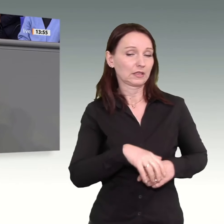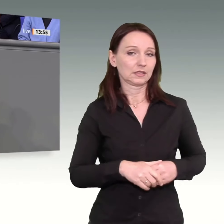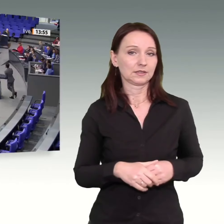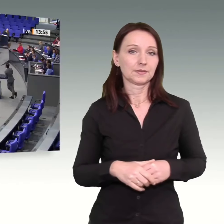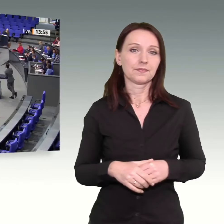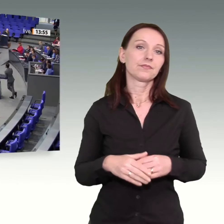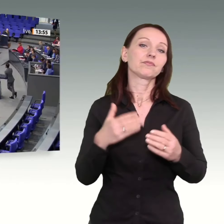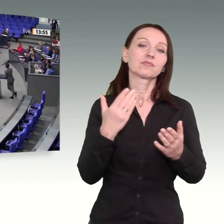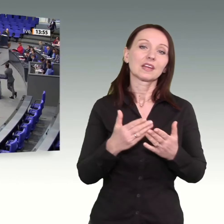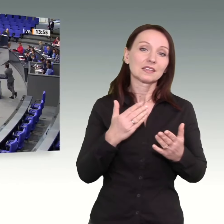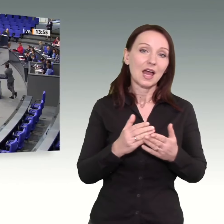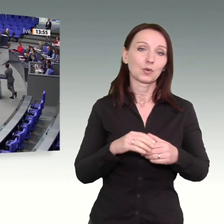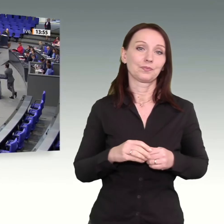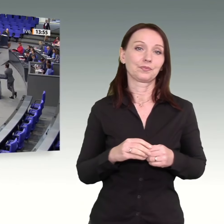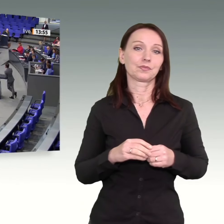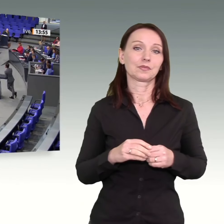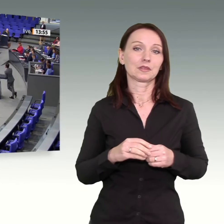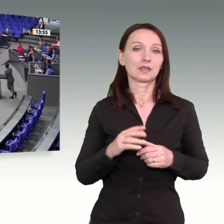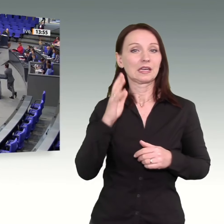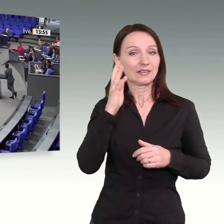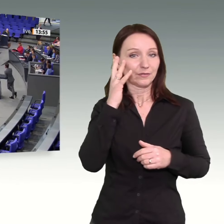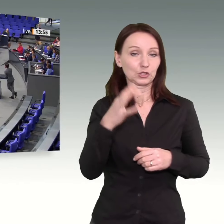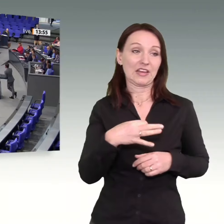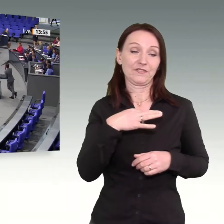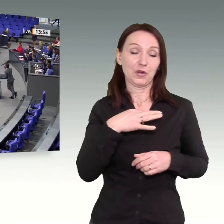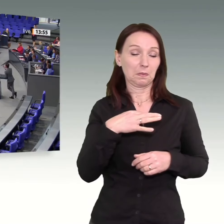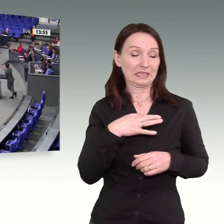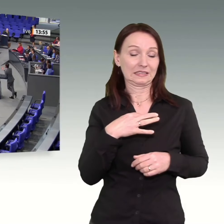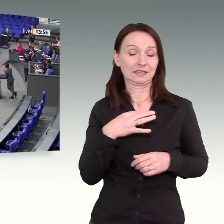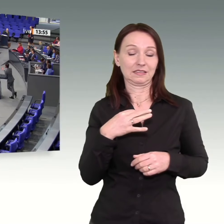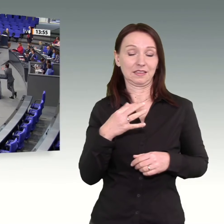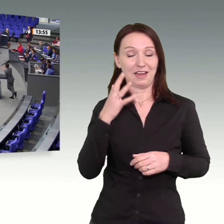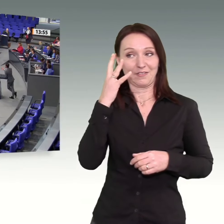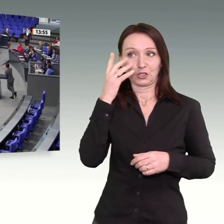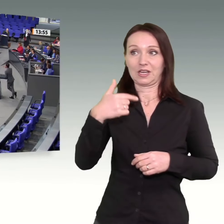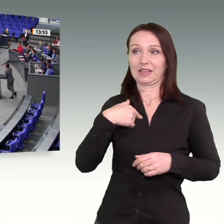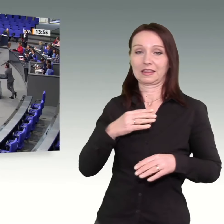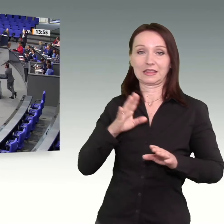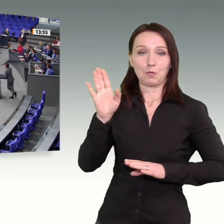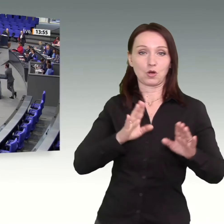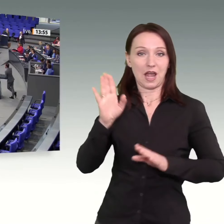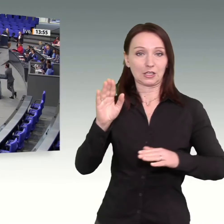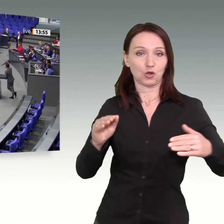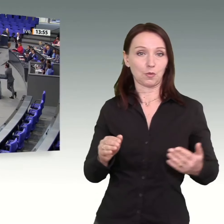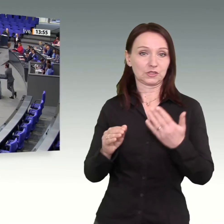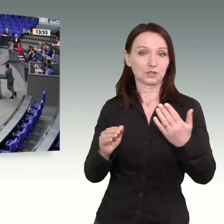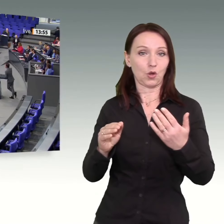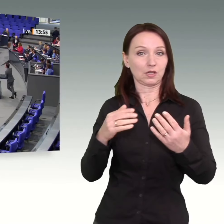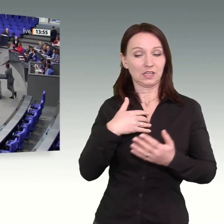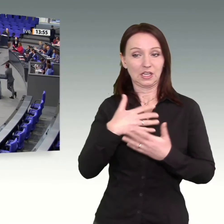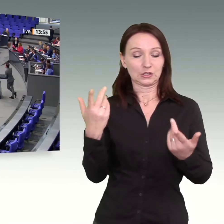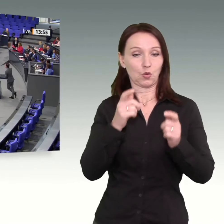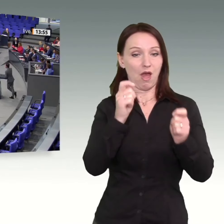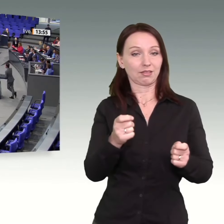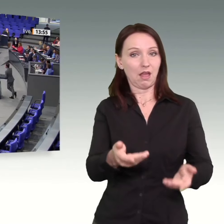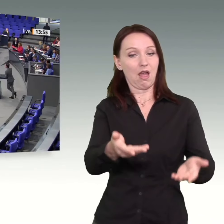deswegen wäre es mir sehr unangenehm, mir wäre es sehr unangenehm, wenn ich als demokratische Opposition einen solchen Antrag als